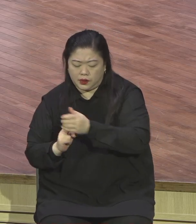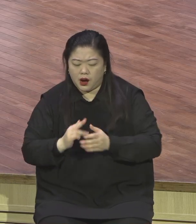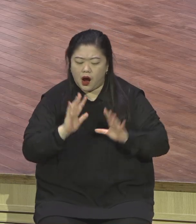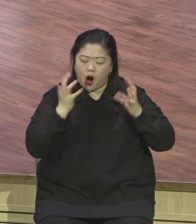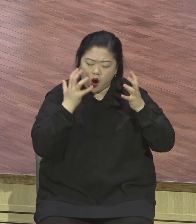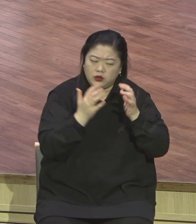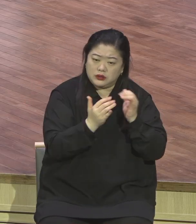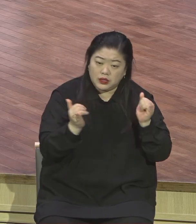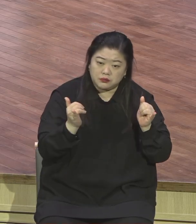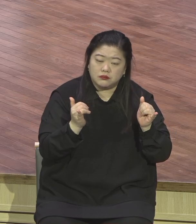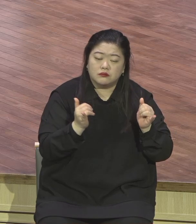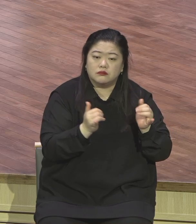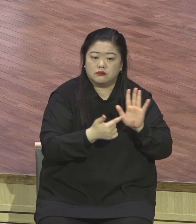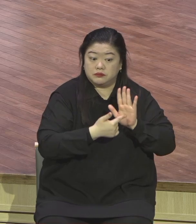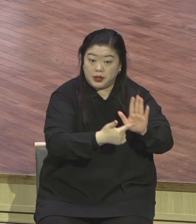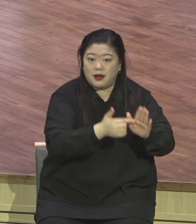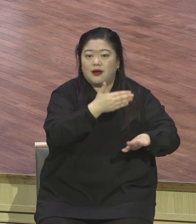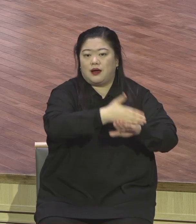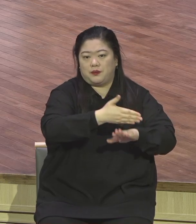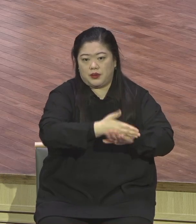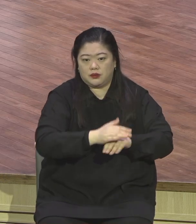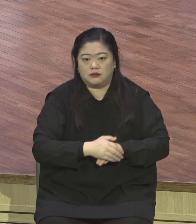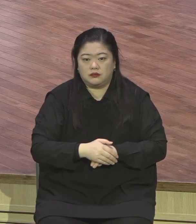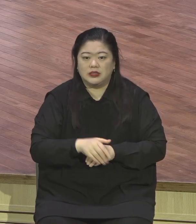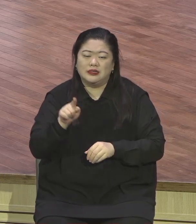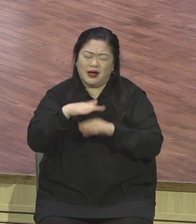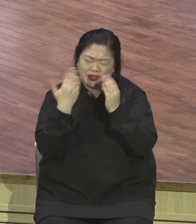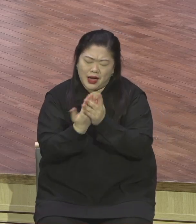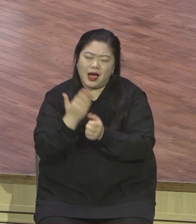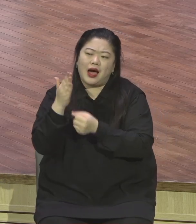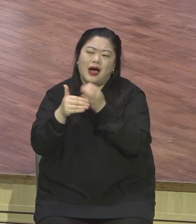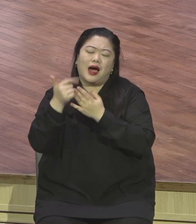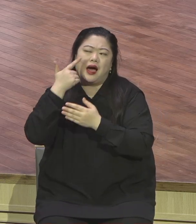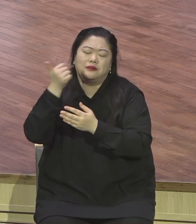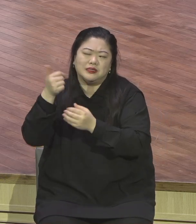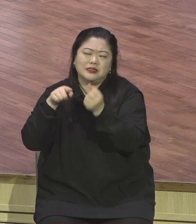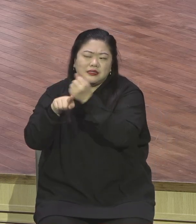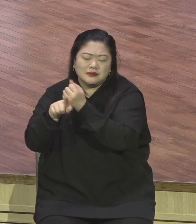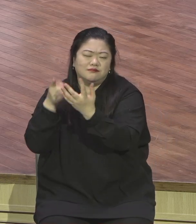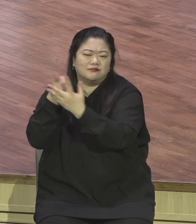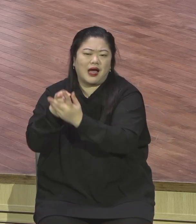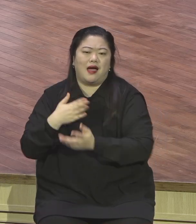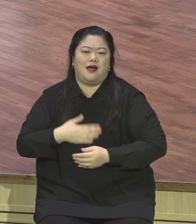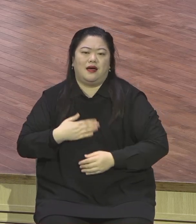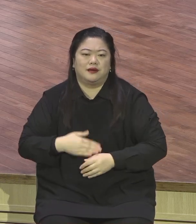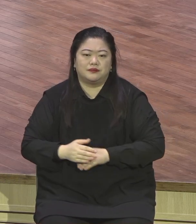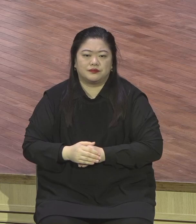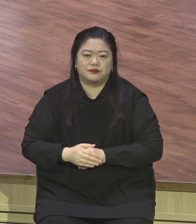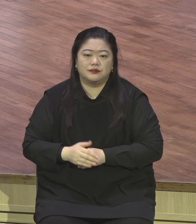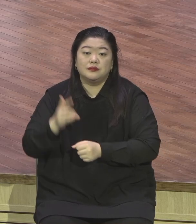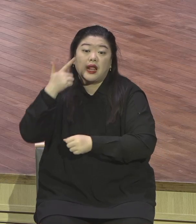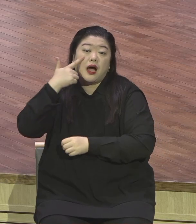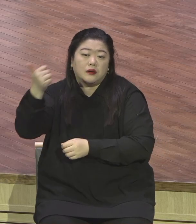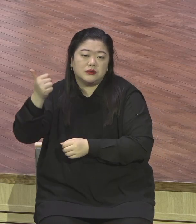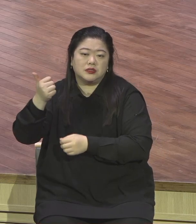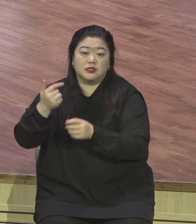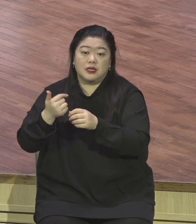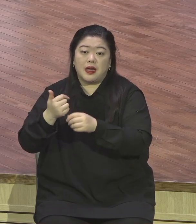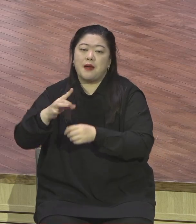올소이다. 이렇게 된 것이 아버지의 뜻이니이다. 내 아버지께서 모든 것을 내게 주였으니 아버지 외에는 아들을 아는